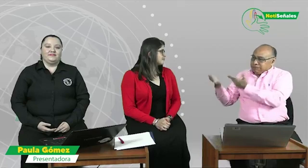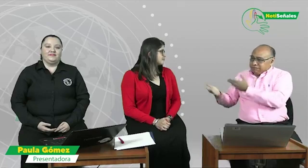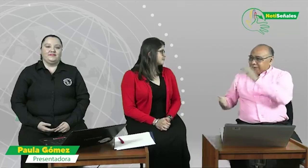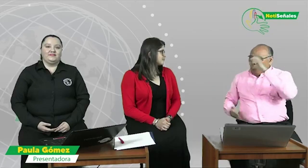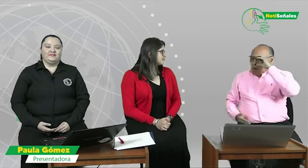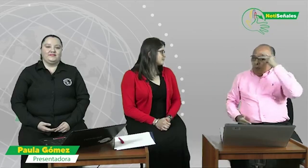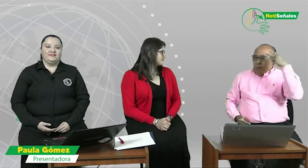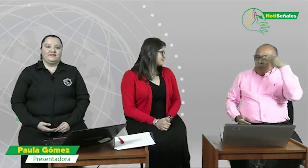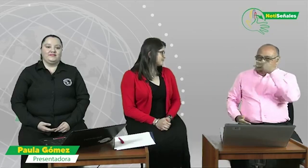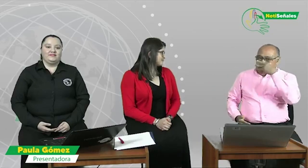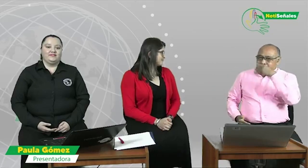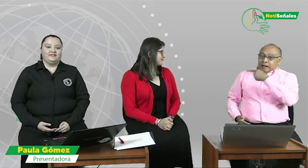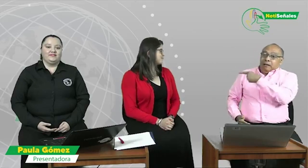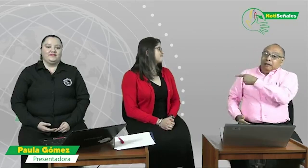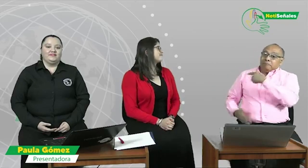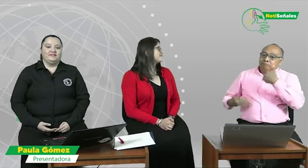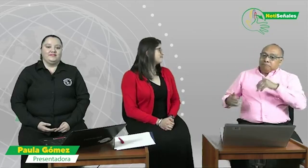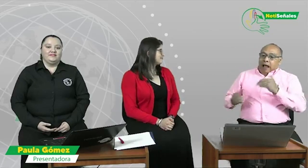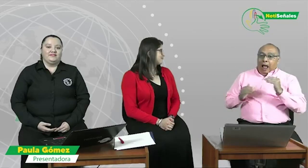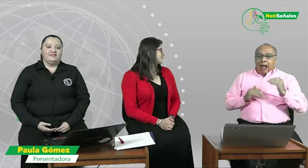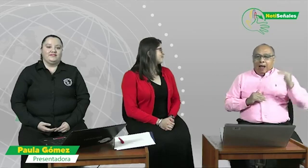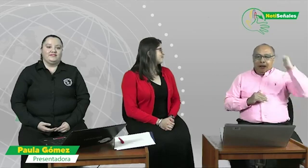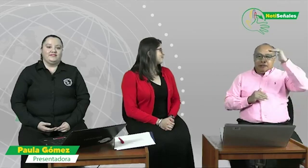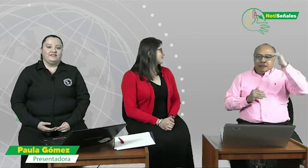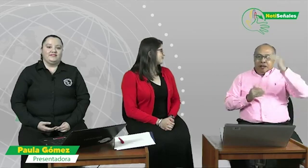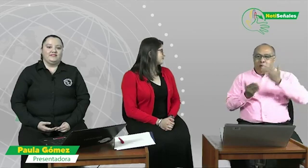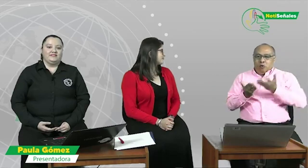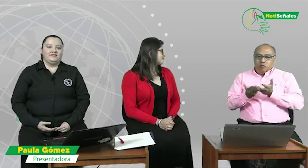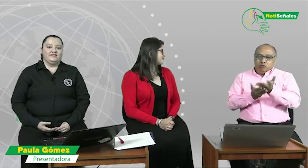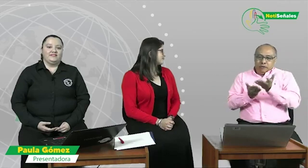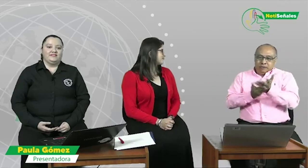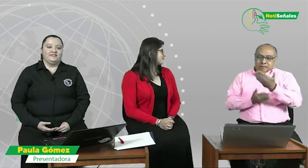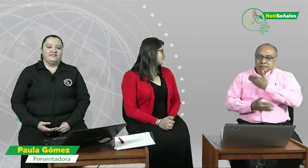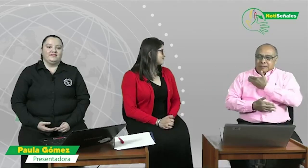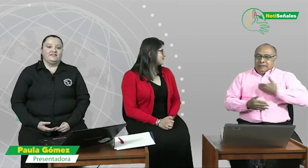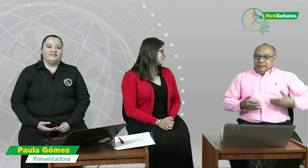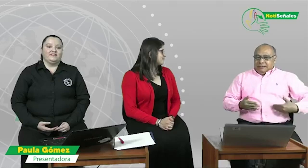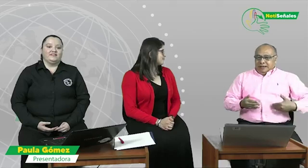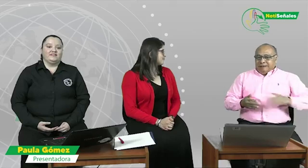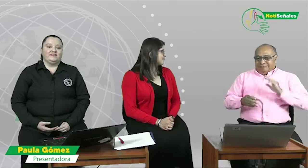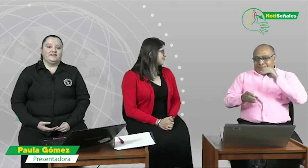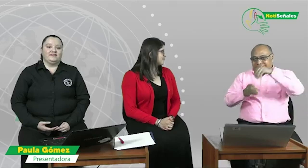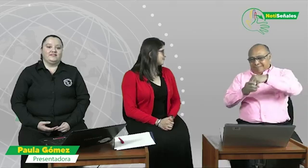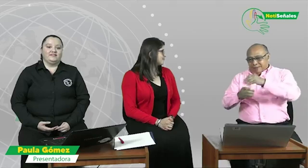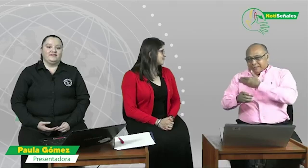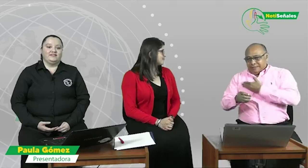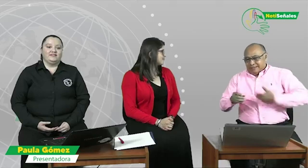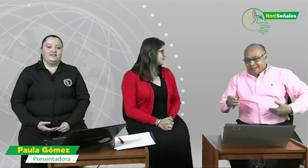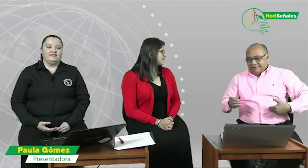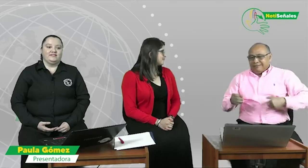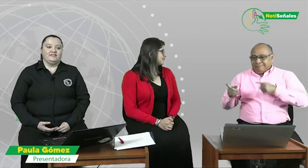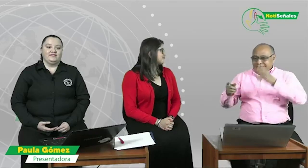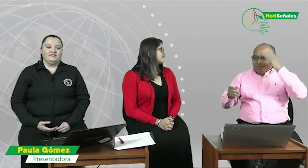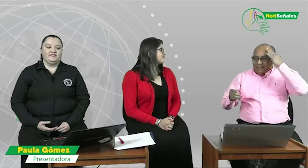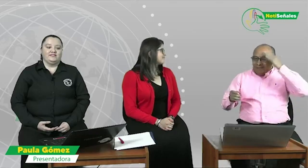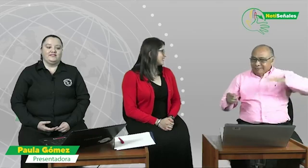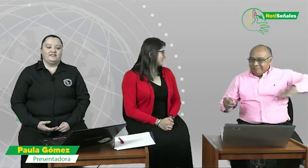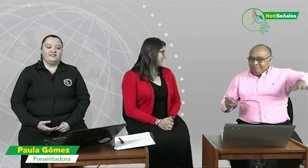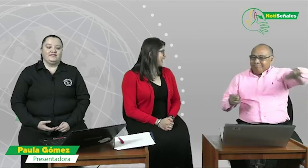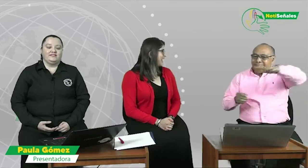ello nos acompaña en este momento Morelca Giraldo. Ella es a la alta consejera presidencial para la participación de